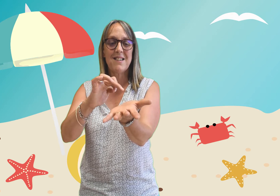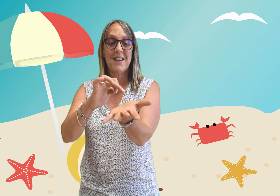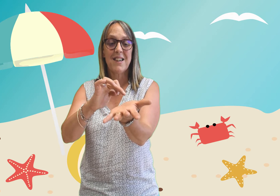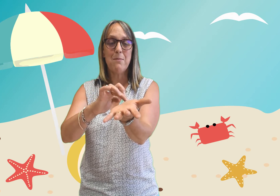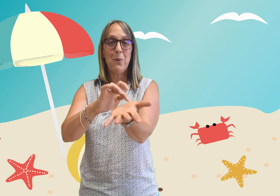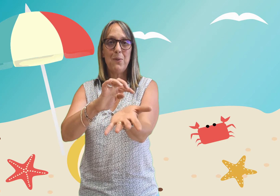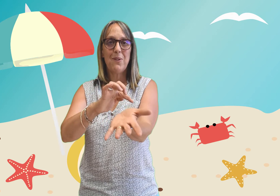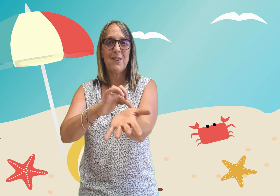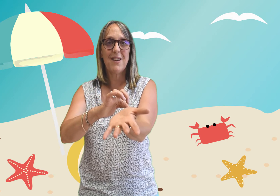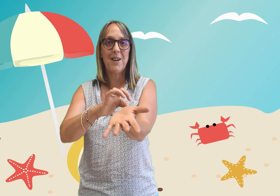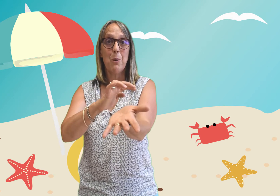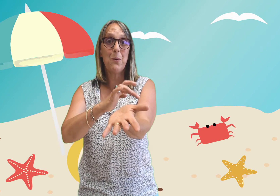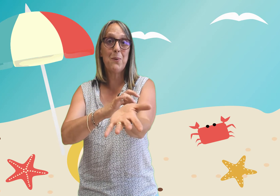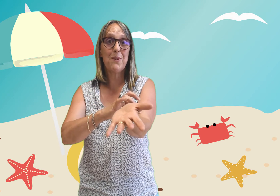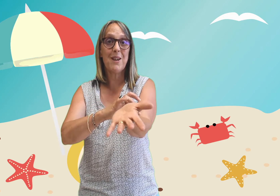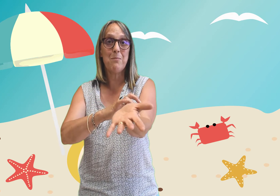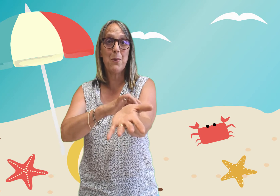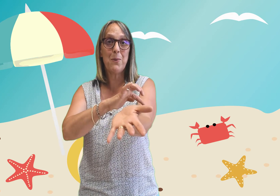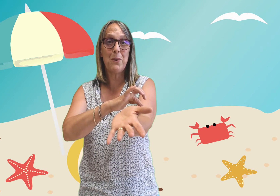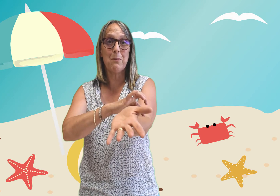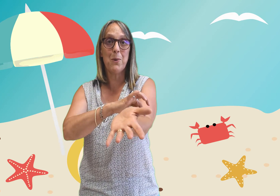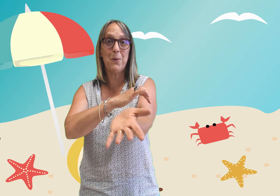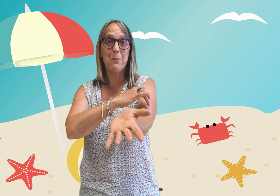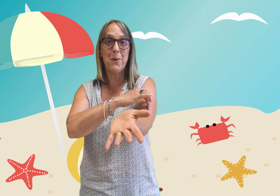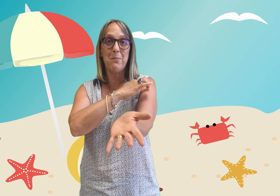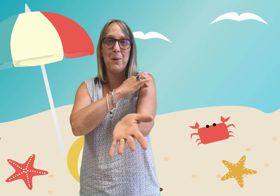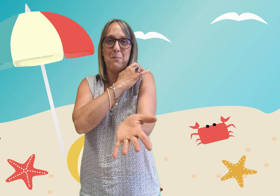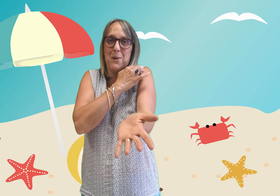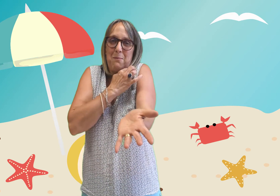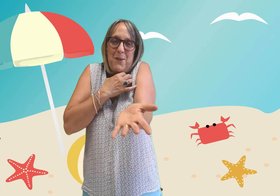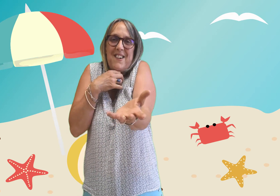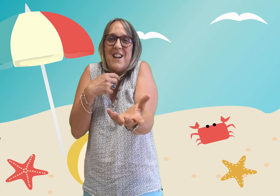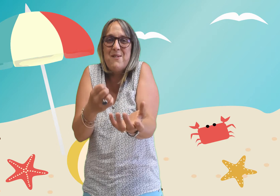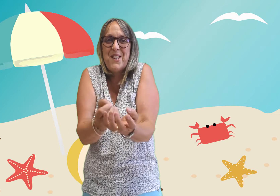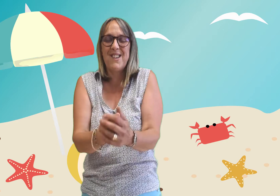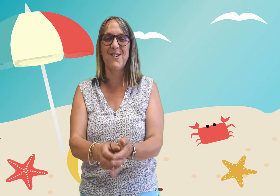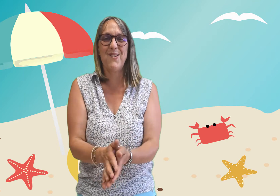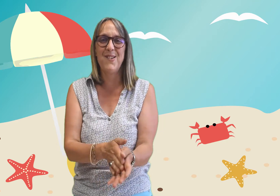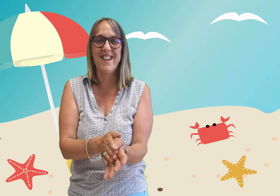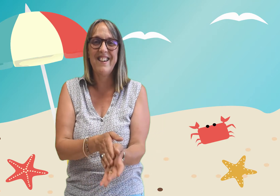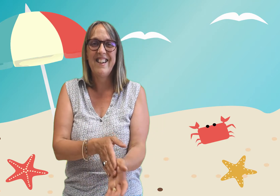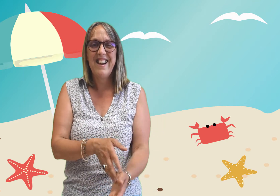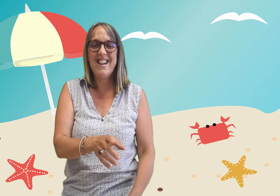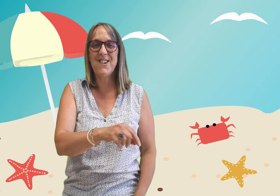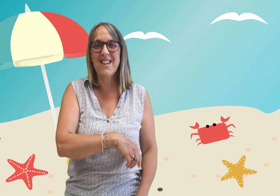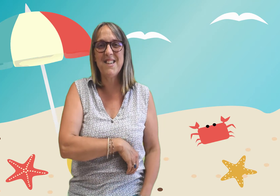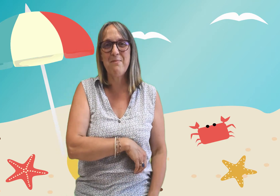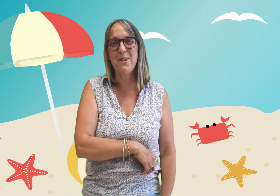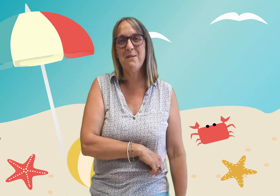qui monte monte monte monte monte monte monte elle me chatouille elle est coquine cette petite